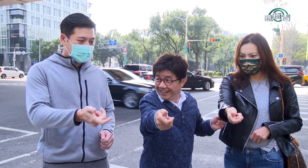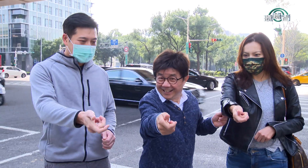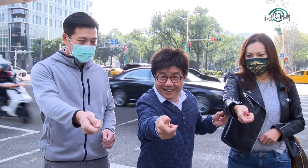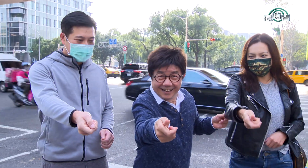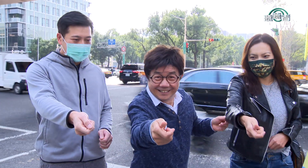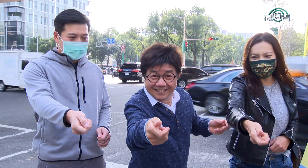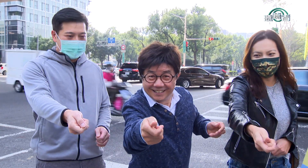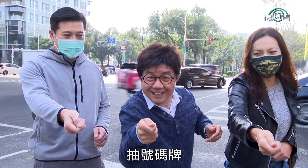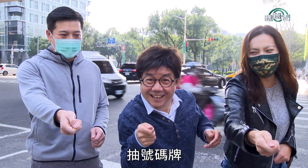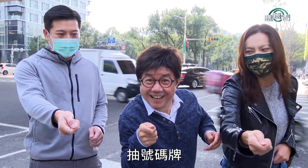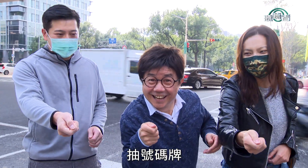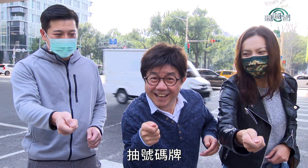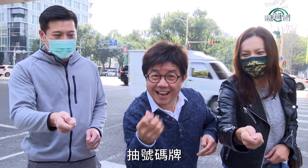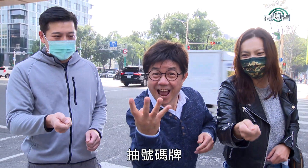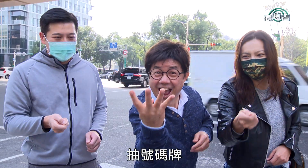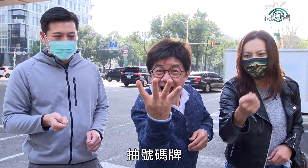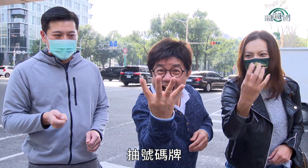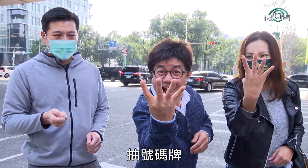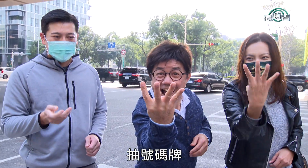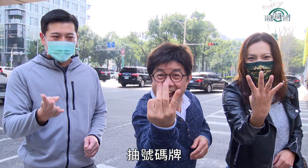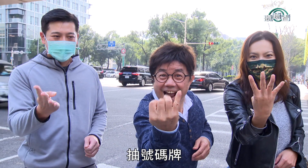好来 抽号码牌